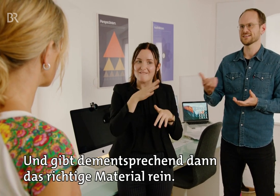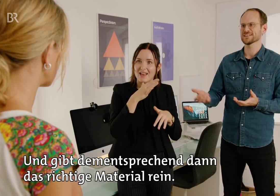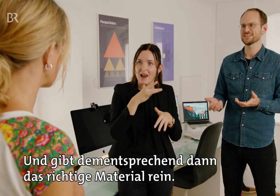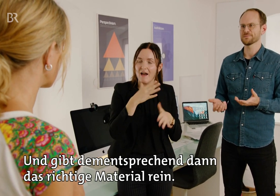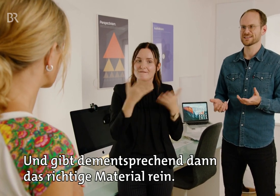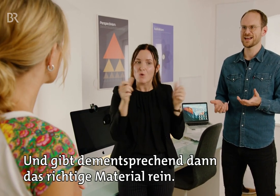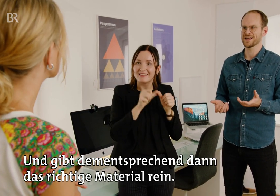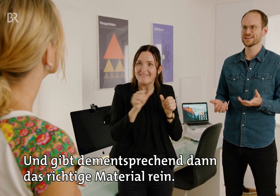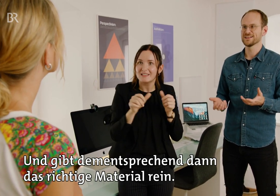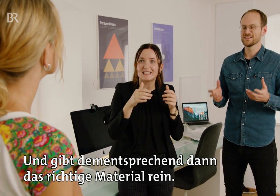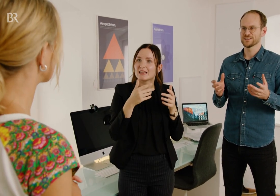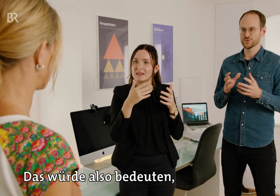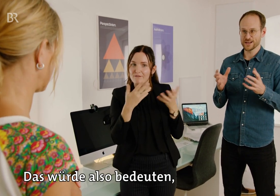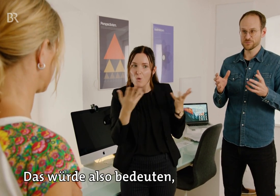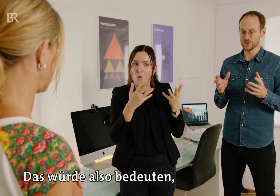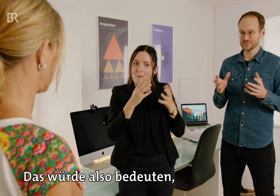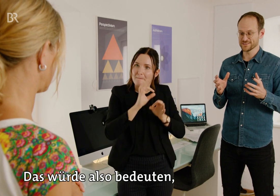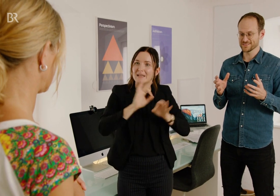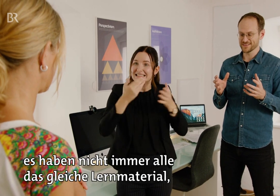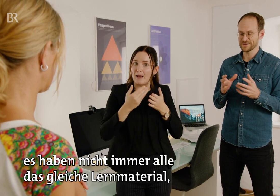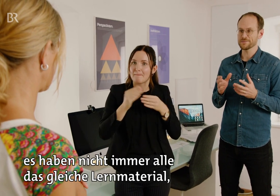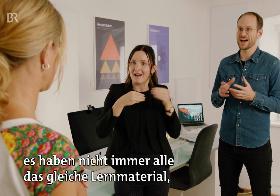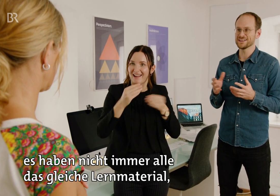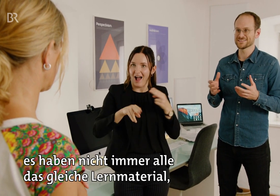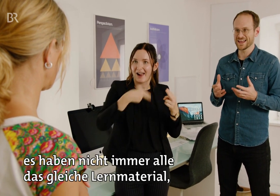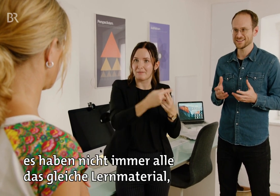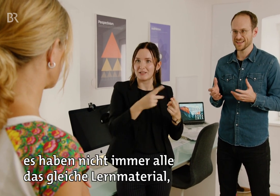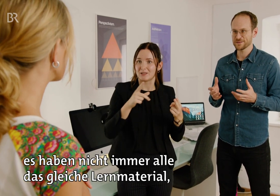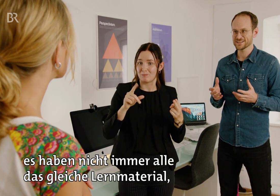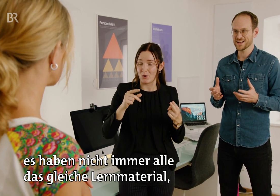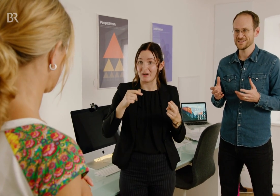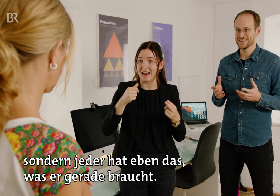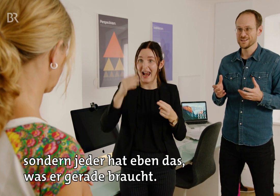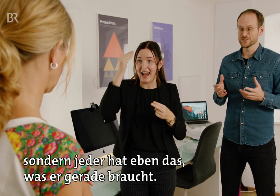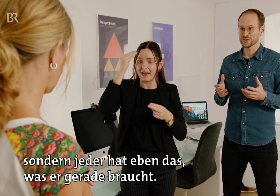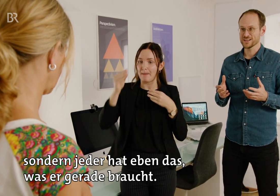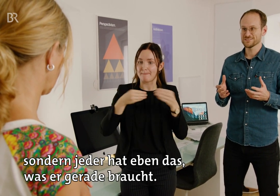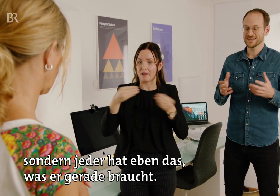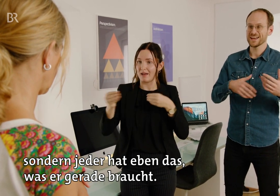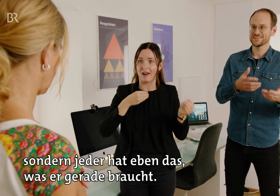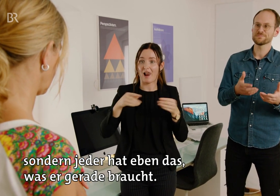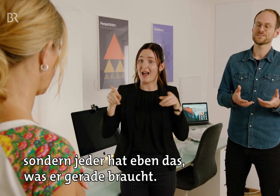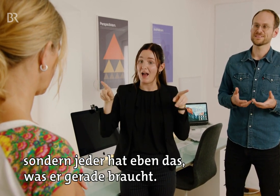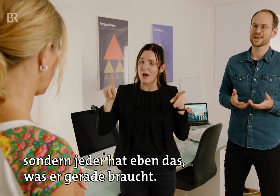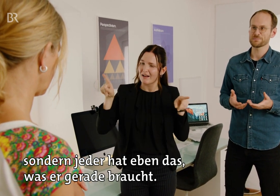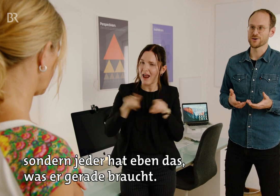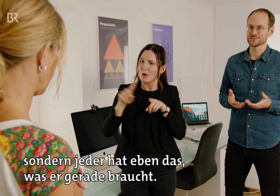dann das richtige Material rein. Das würde also bedeuten, es haben nicht immer alle das gleiche Lernmaterial, sondern jeder hat eben das, was er gerade braucht.